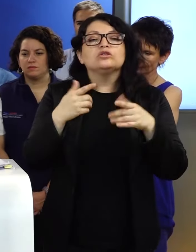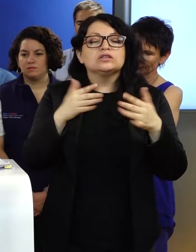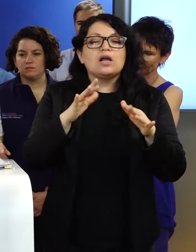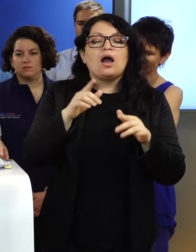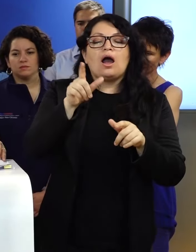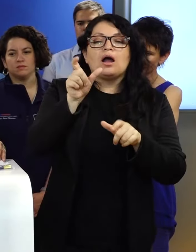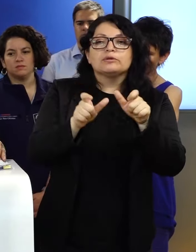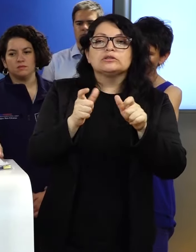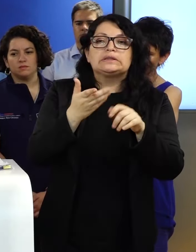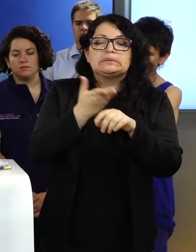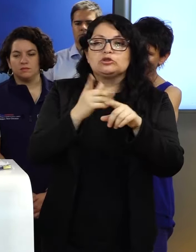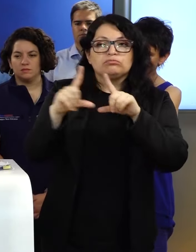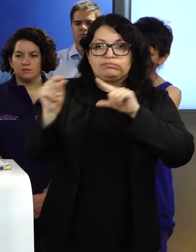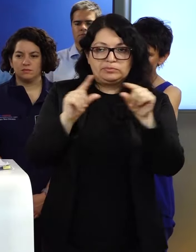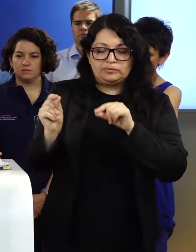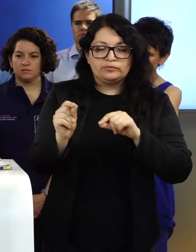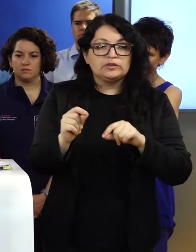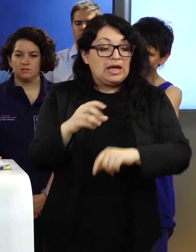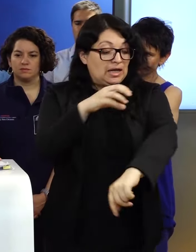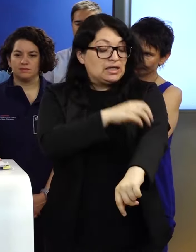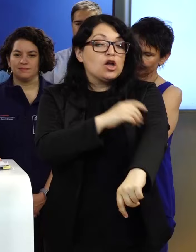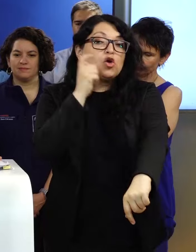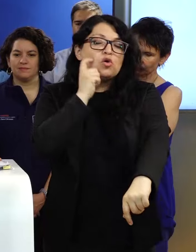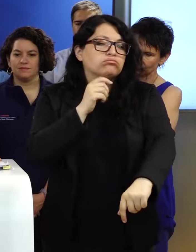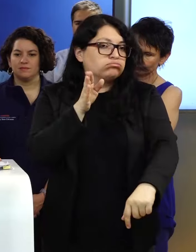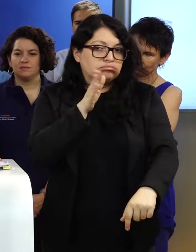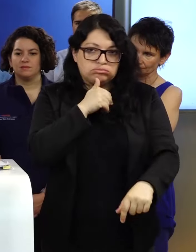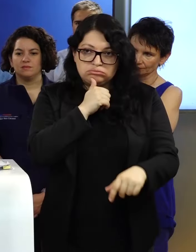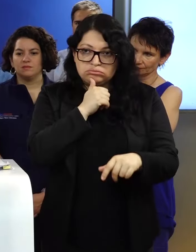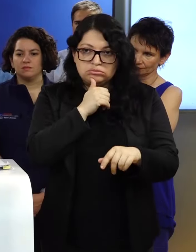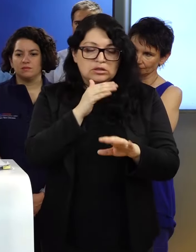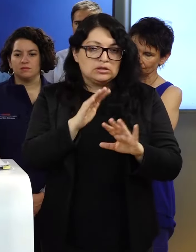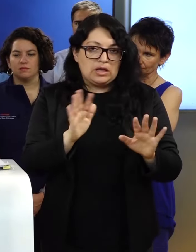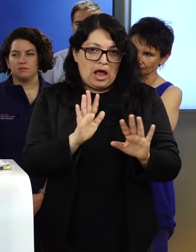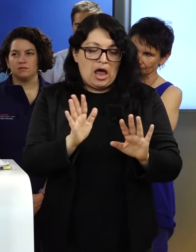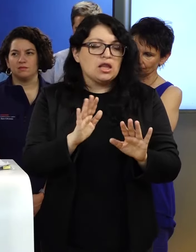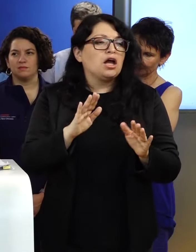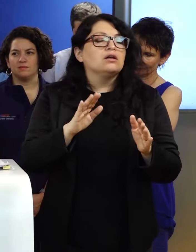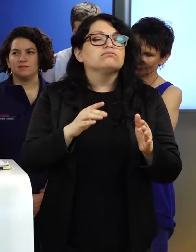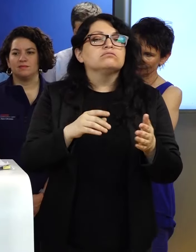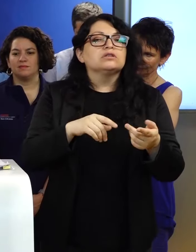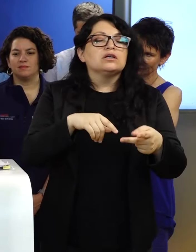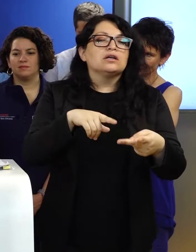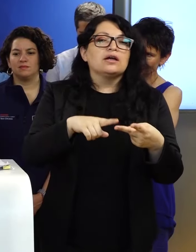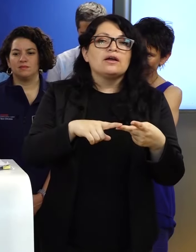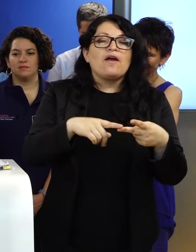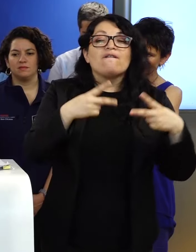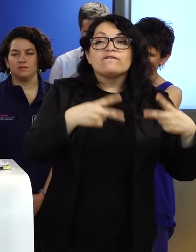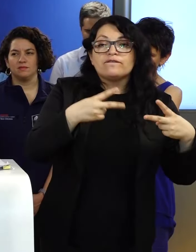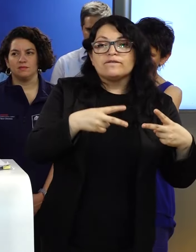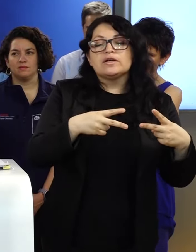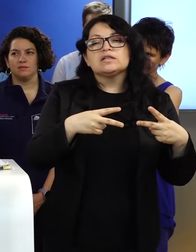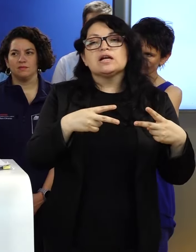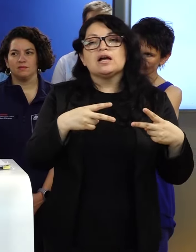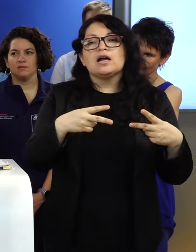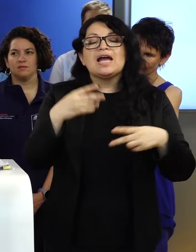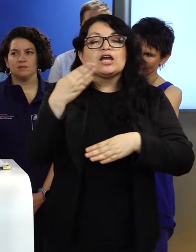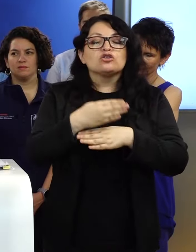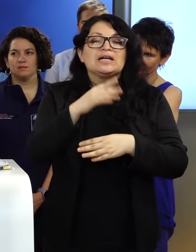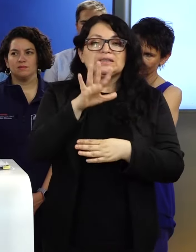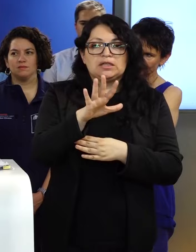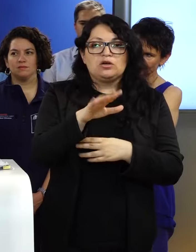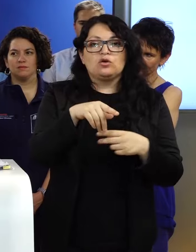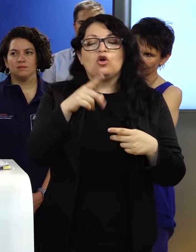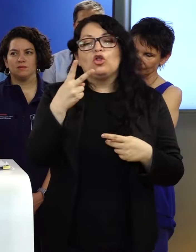evacuados. En la región de Ujíguis no hay ninguna normalidad. En el Servicio de Salud Viña del Marquillota hay cinco recintos evacuados, dos